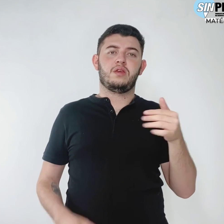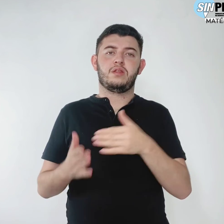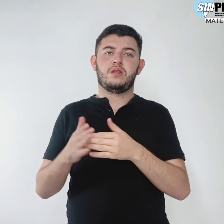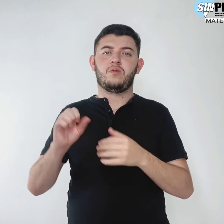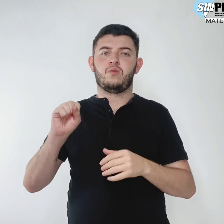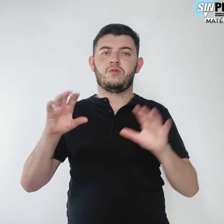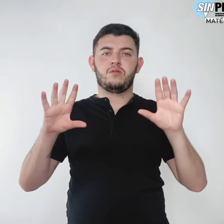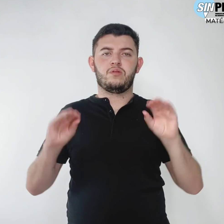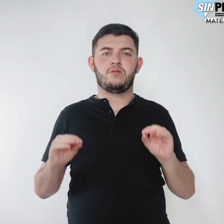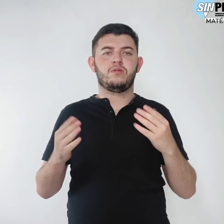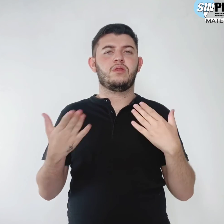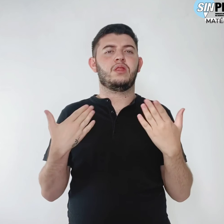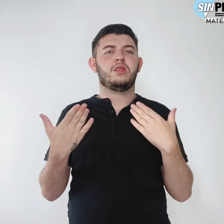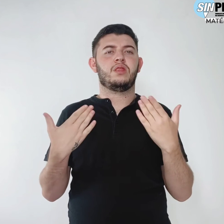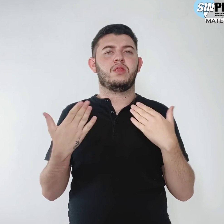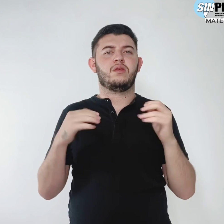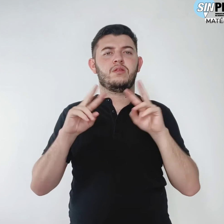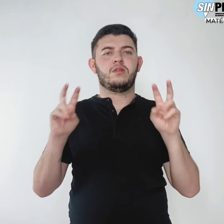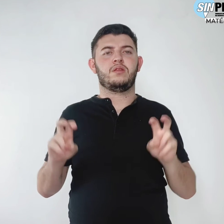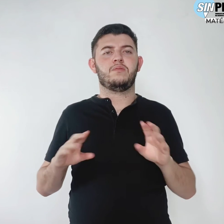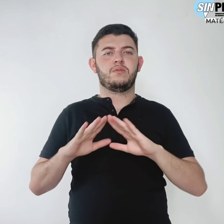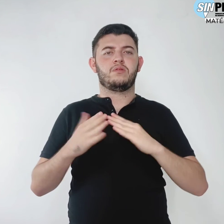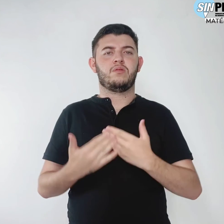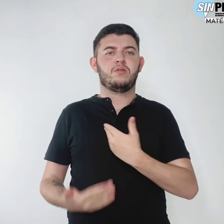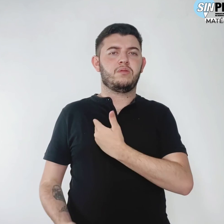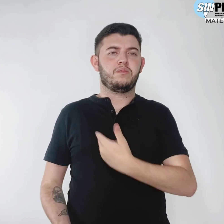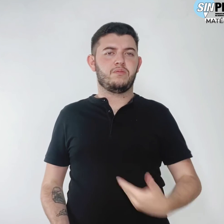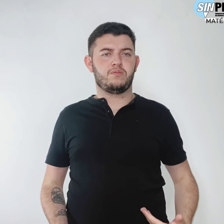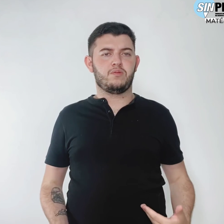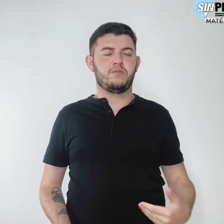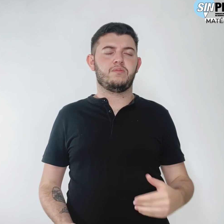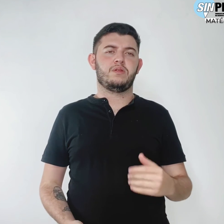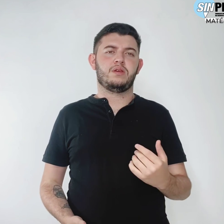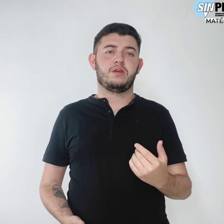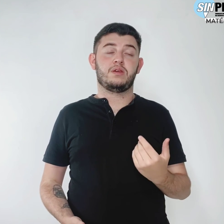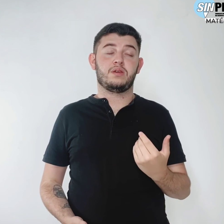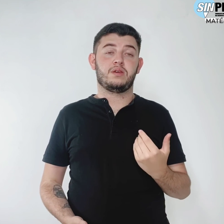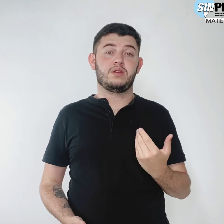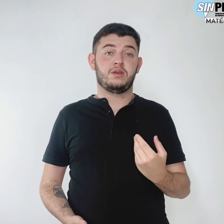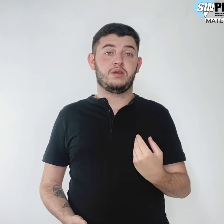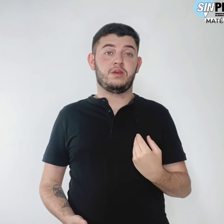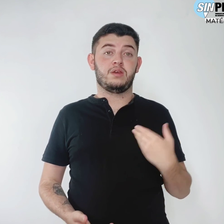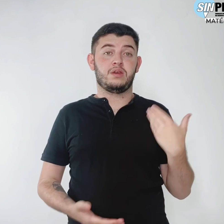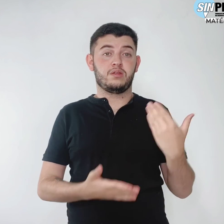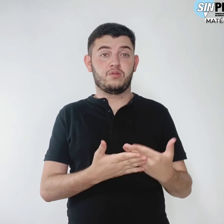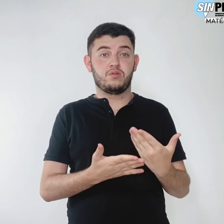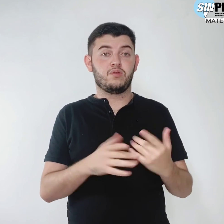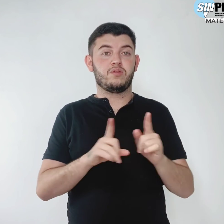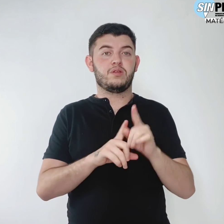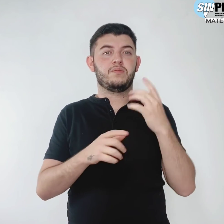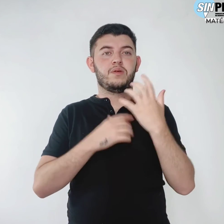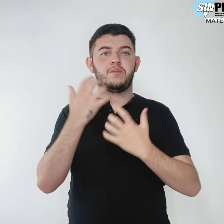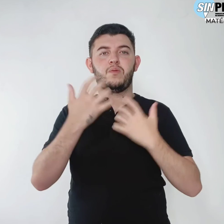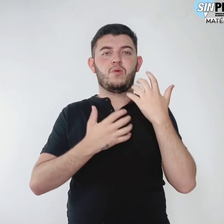20h. Conversa sobre a escola pública que estudou e música com